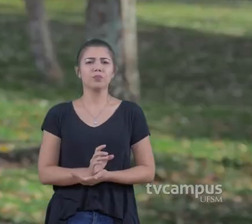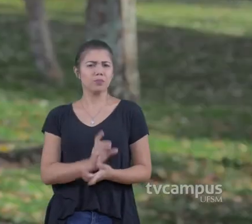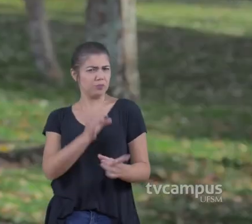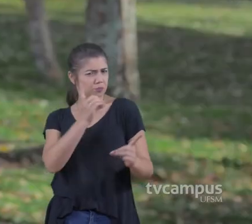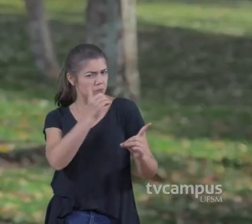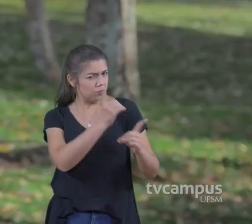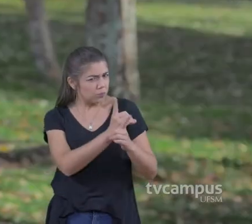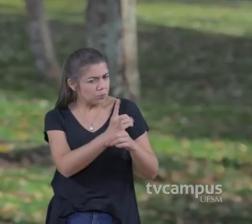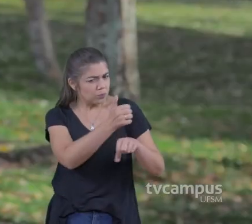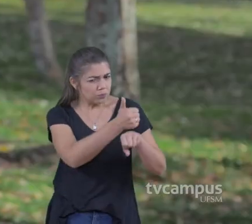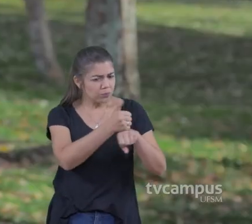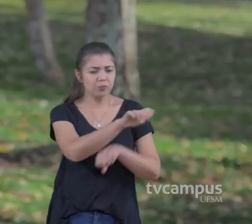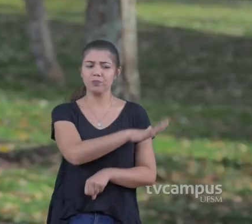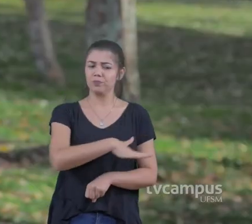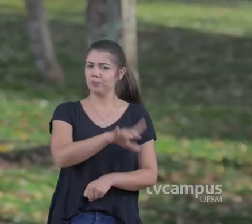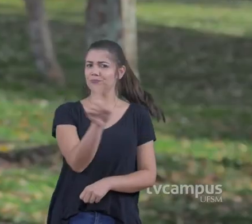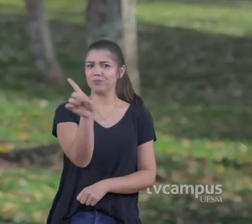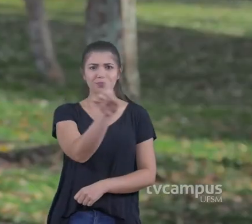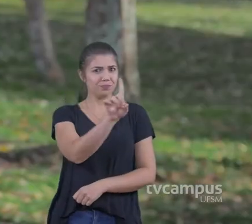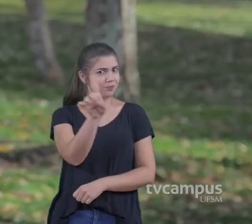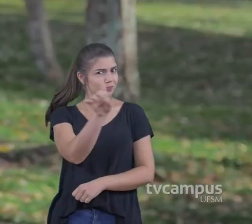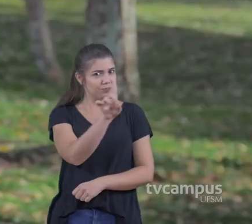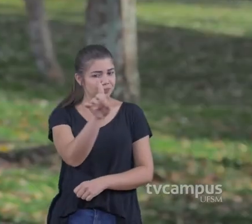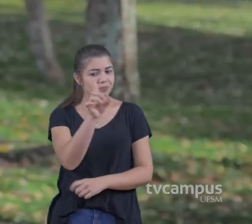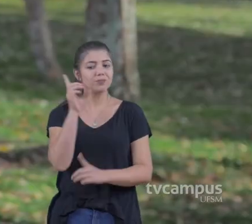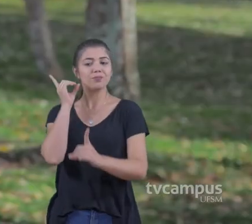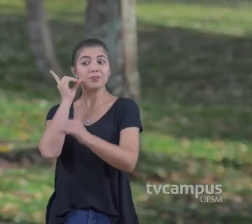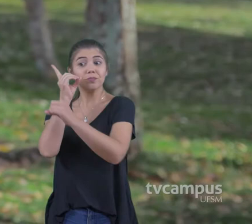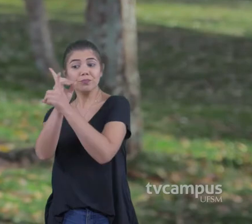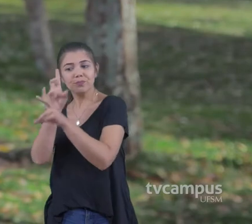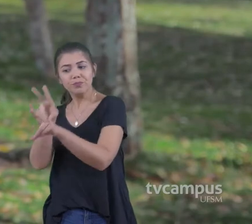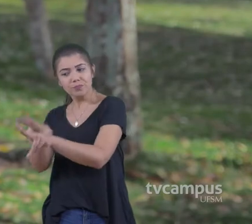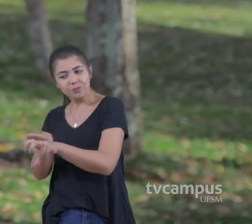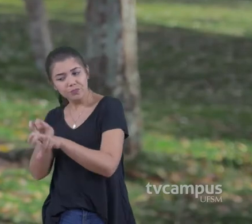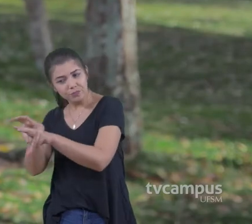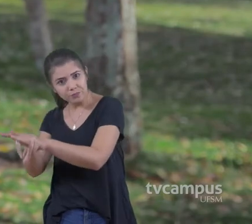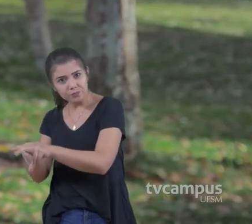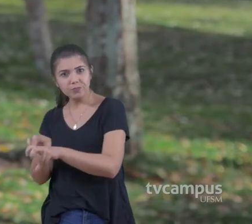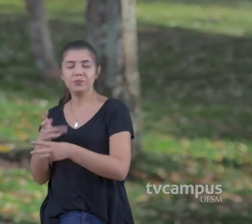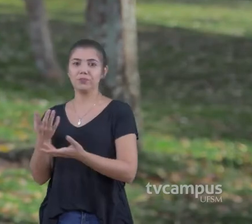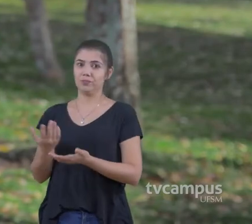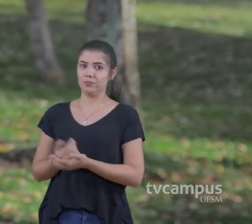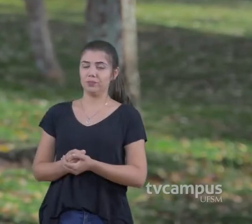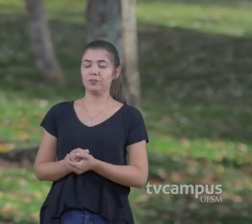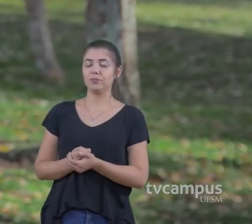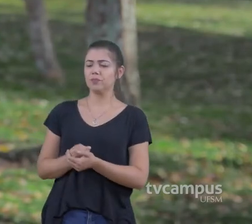paleontólogos Ele foi encontrado por um fazendeiro Ele foi encontrado por um fazendeiro e um carpinteiro E eles